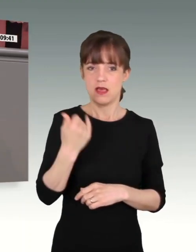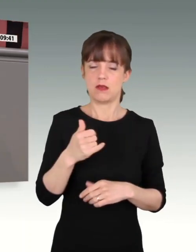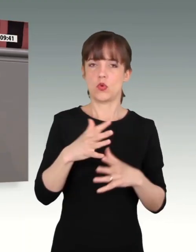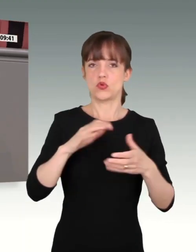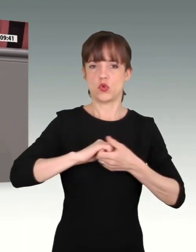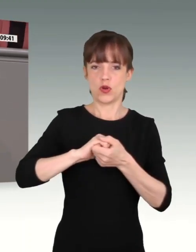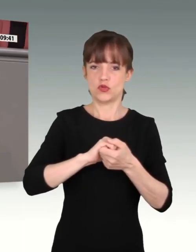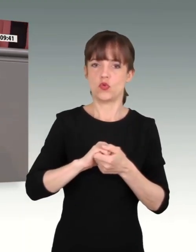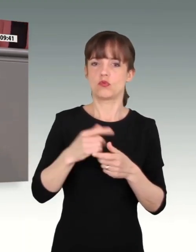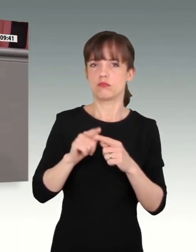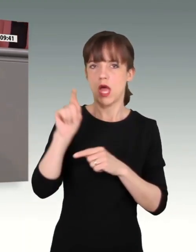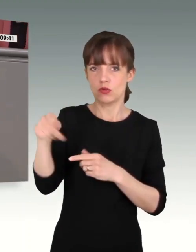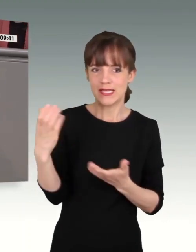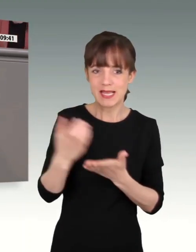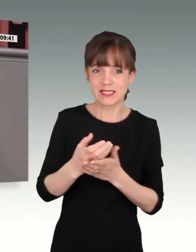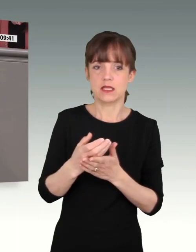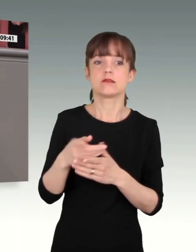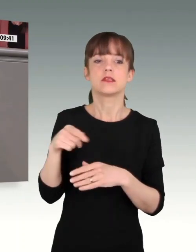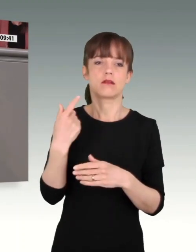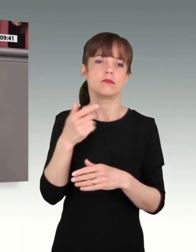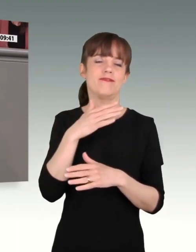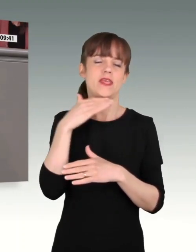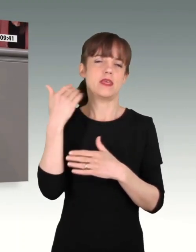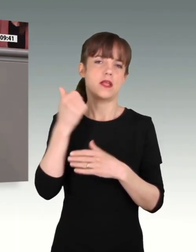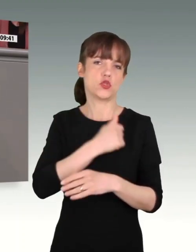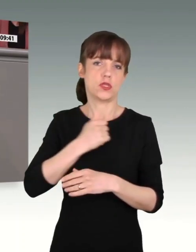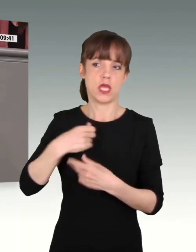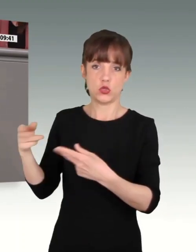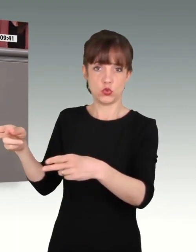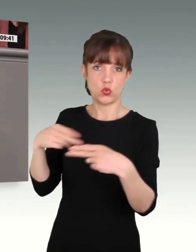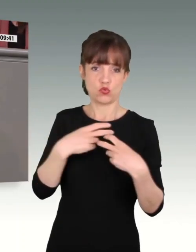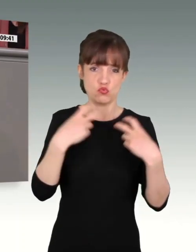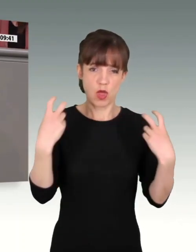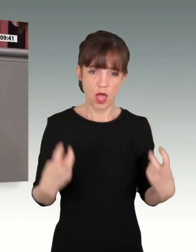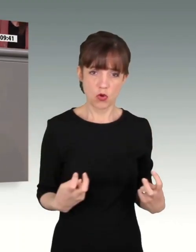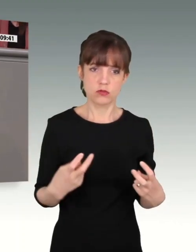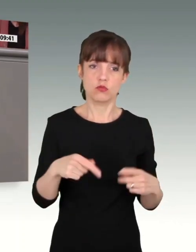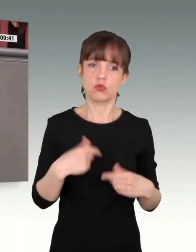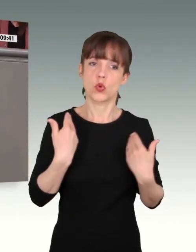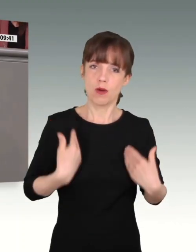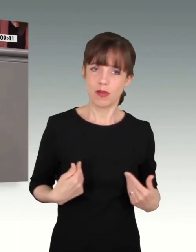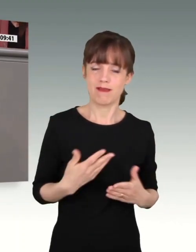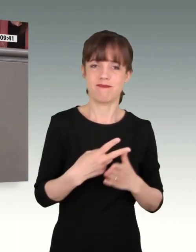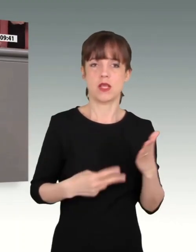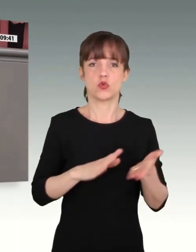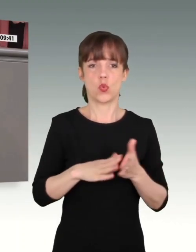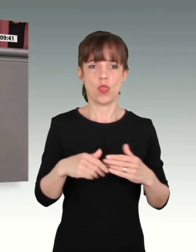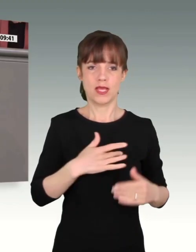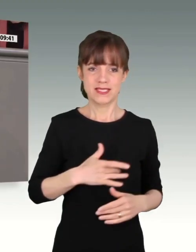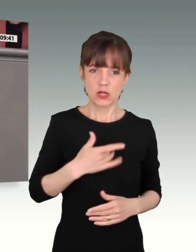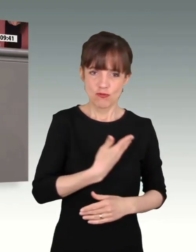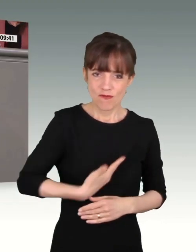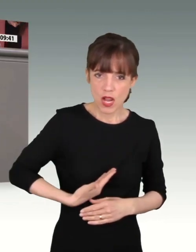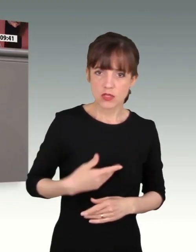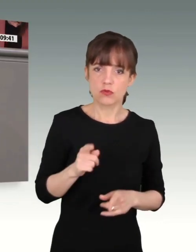und seelischen Verletzungen heimgekehrt sind, gibt es immer noch keine Veteranenkultur in der Bundesrepublik. So als gäbe es überhaupt